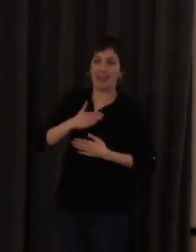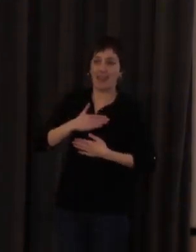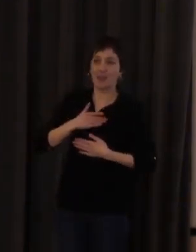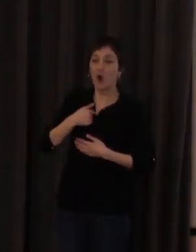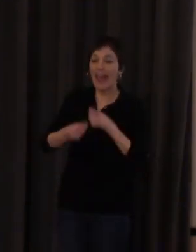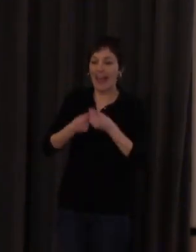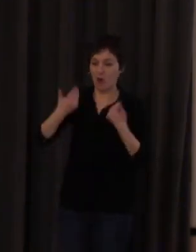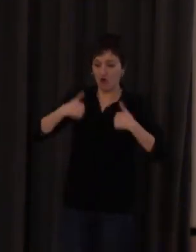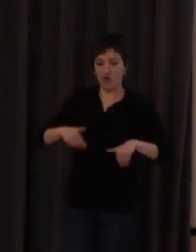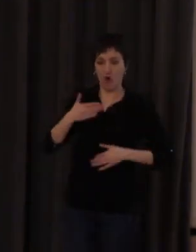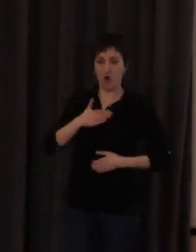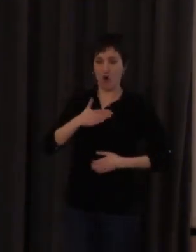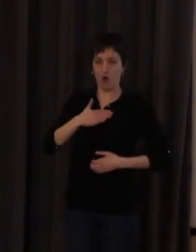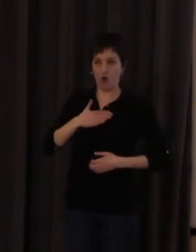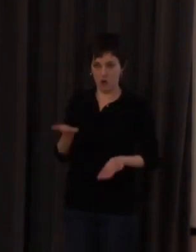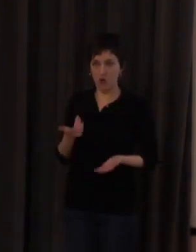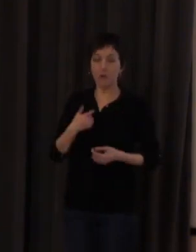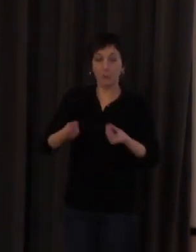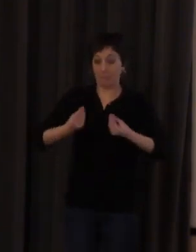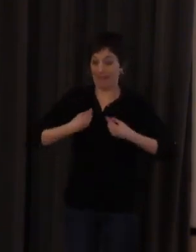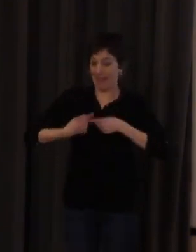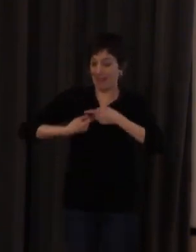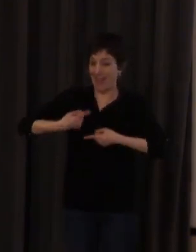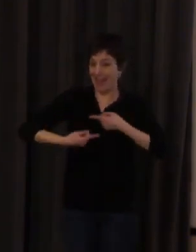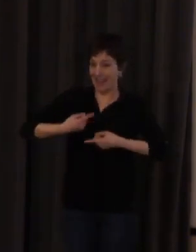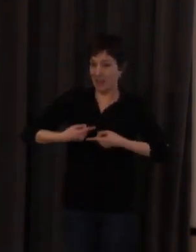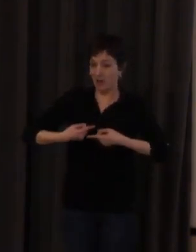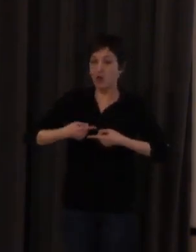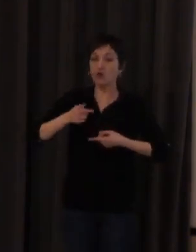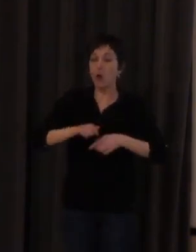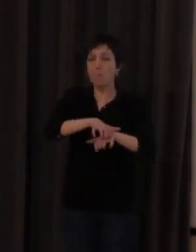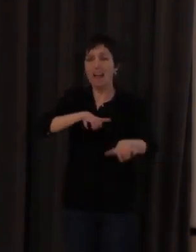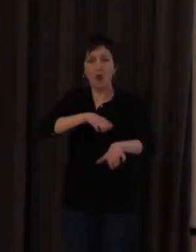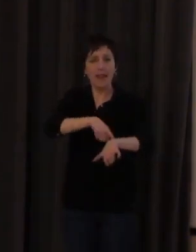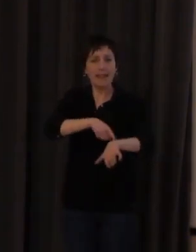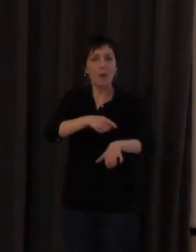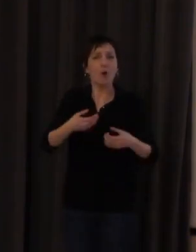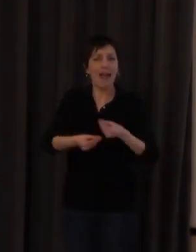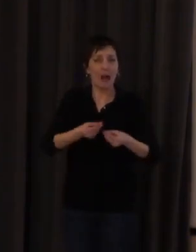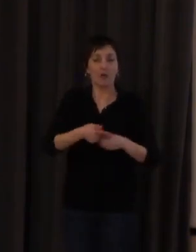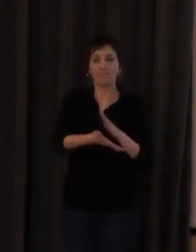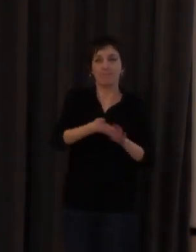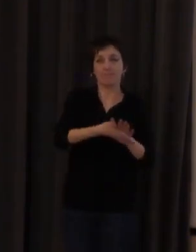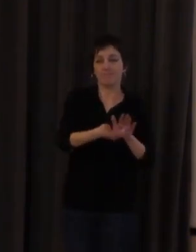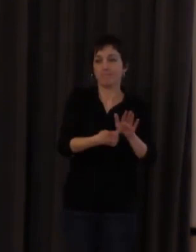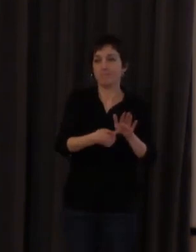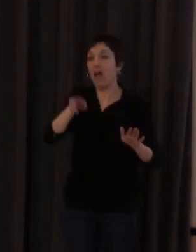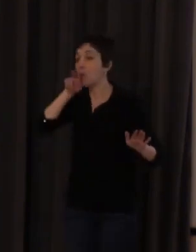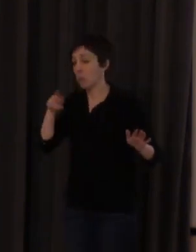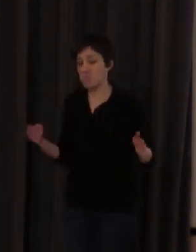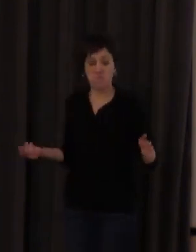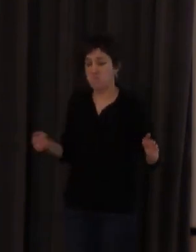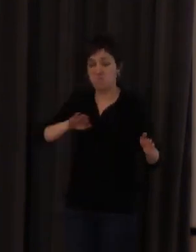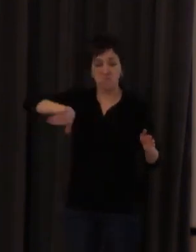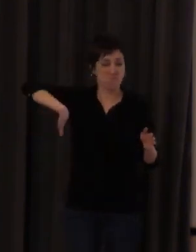fíjate es curioso yo en mi día a día yo signo más que hablo desde hace muchos años además signo